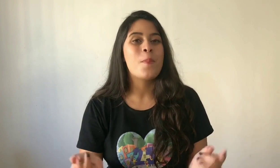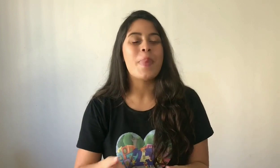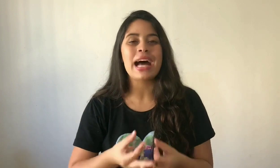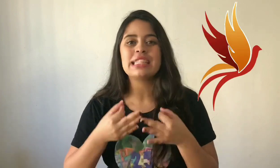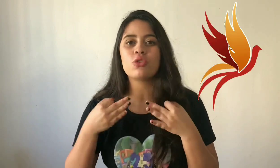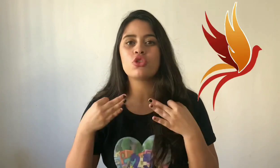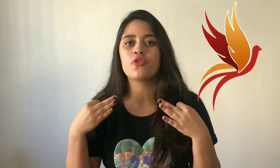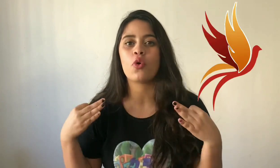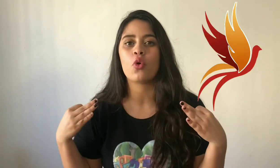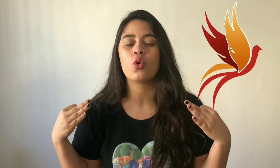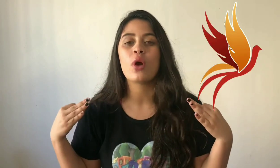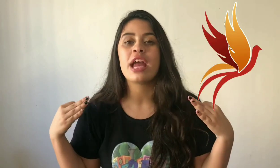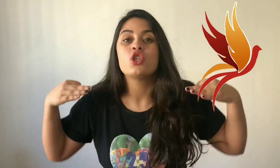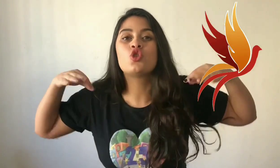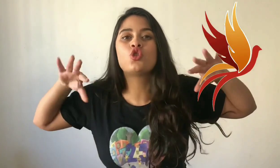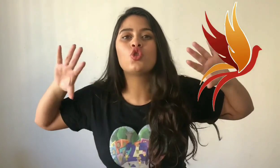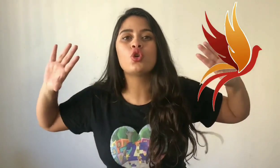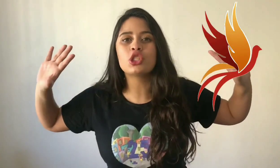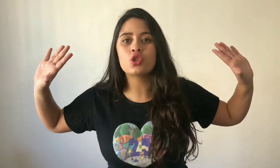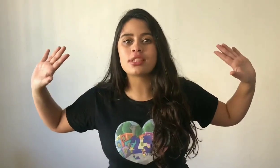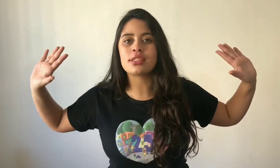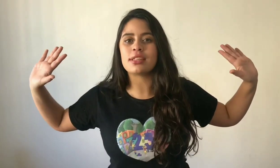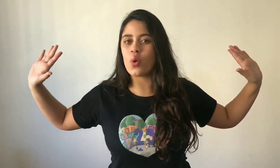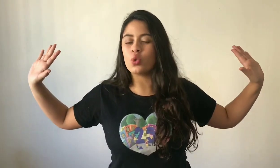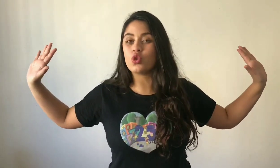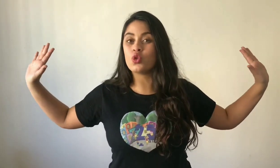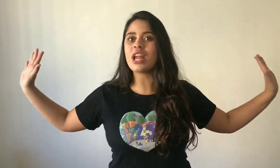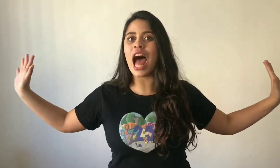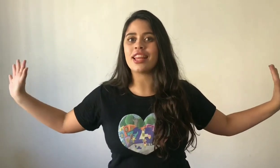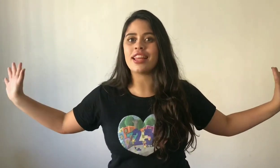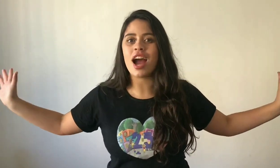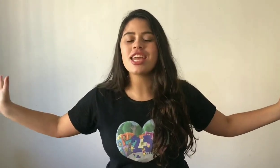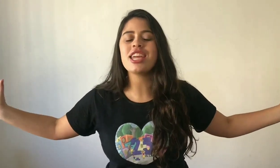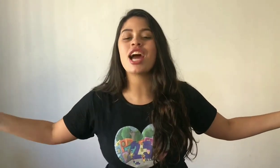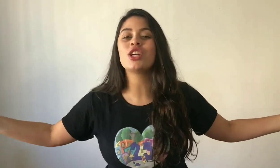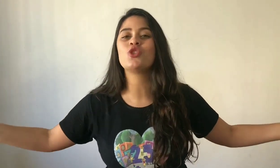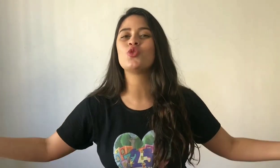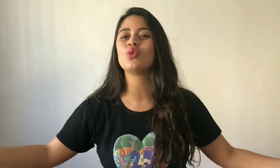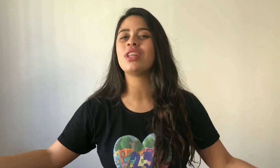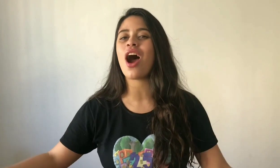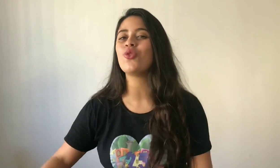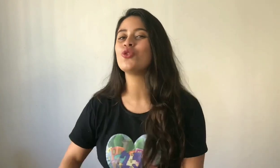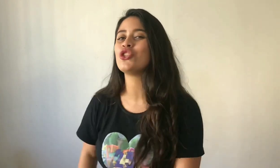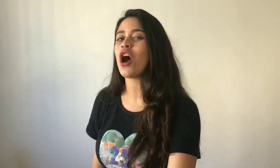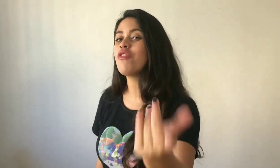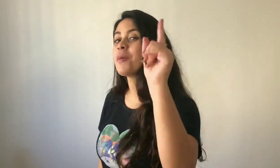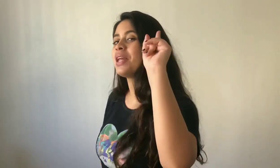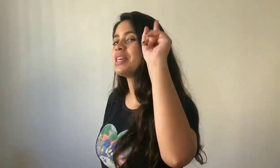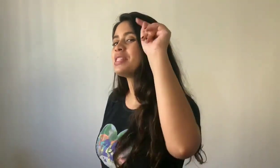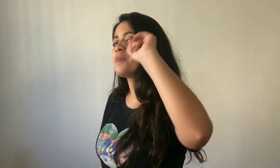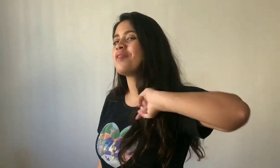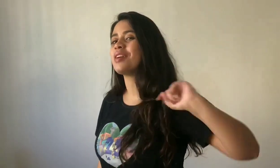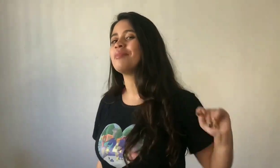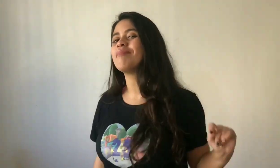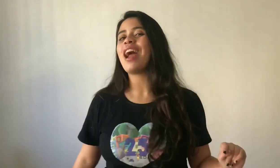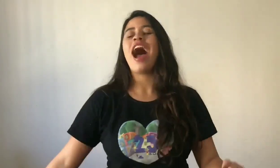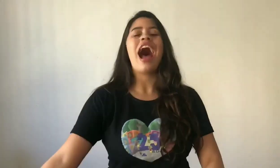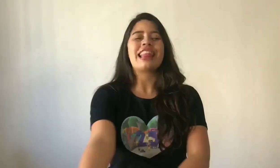o pássaro de fogo surge do céu, do nada, e ajuda o jovem príncipe Ivan a